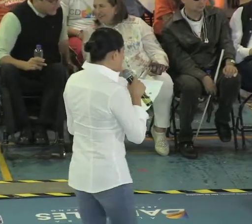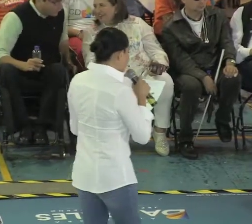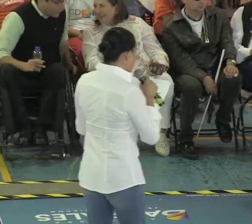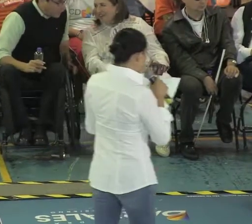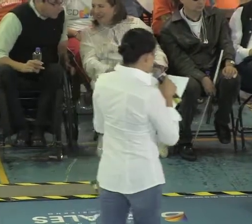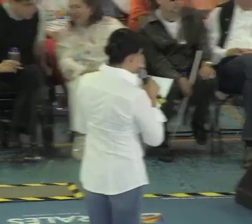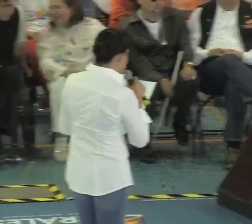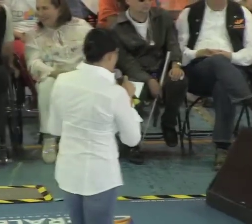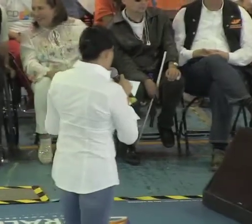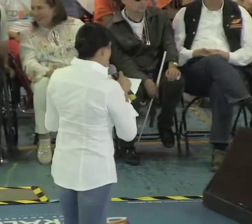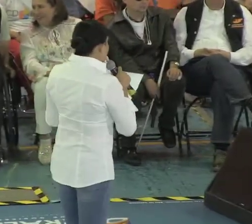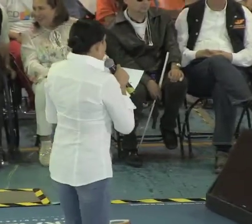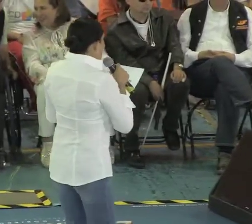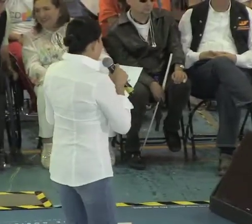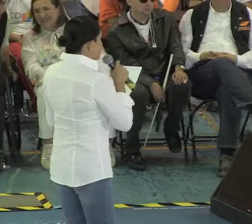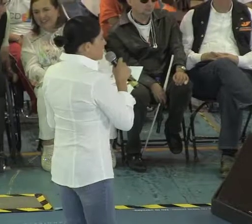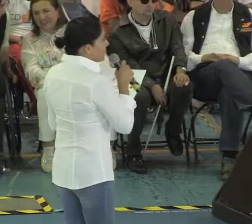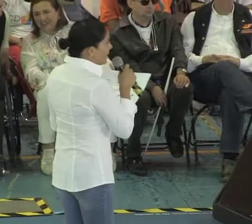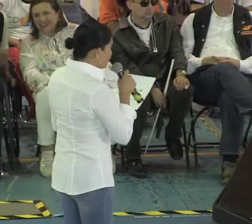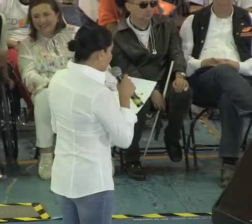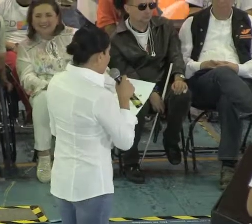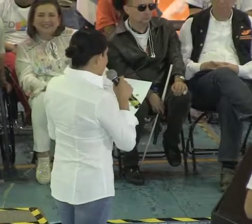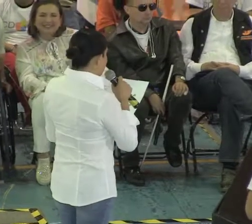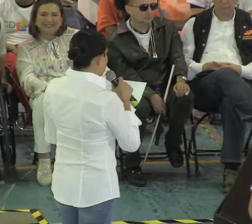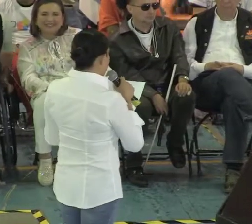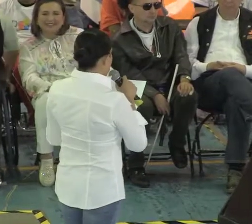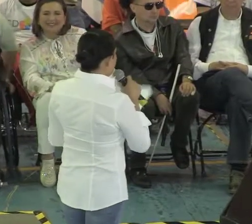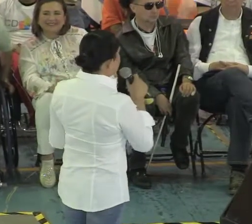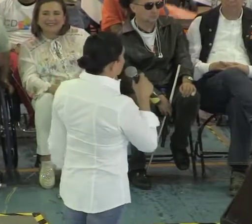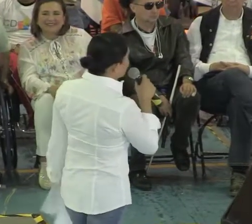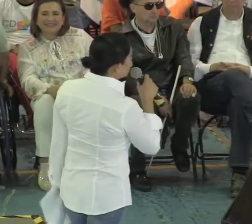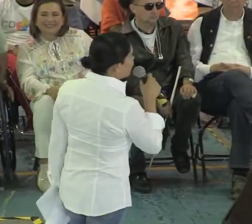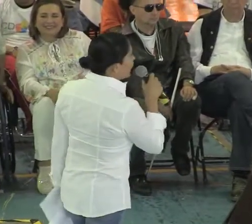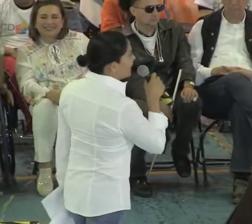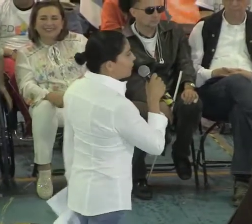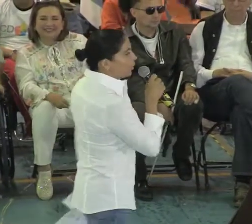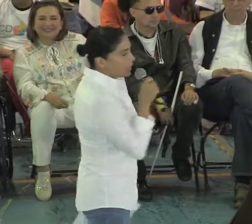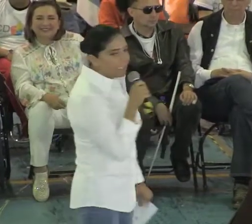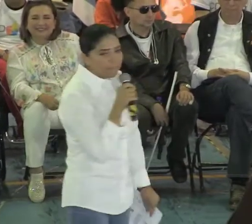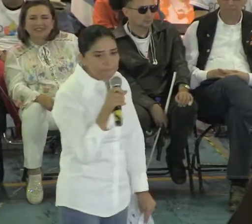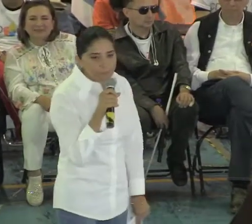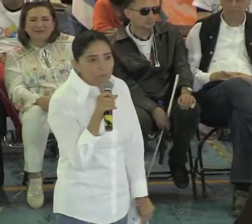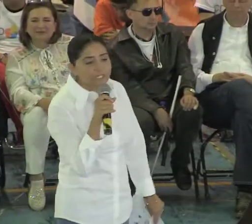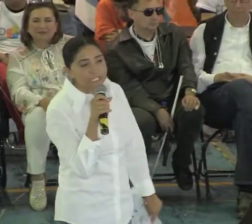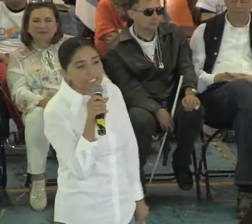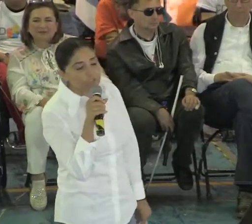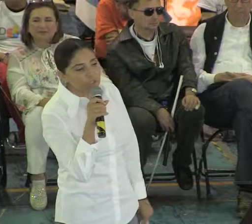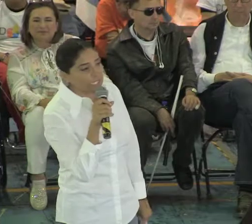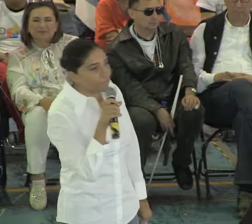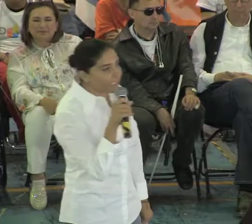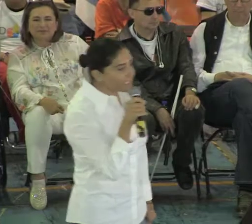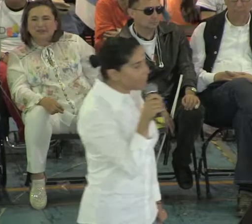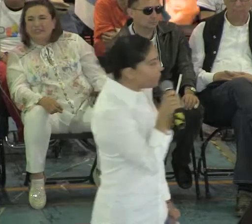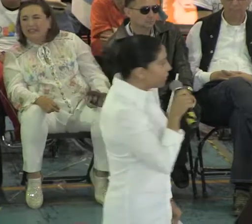todas y de todos ustedes. Vamos a echar mano también en otro renglón importante de la tecnología. Ustedes ya